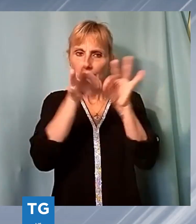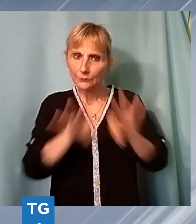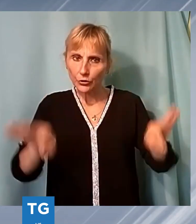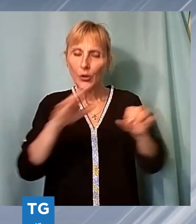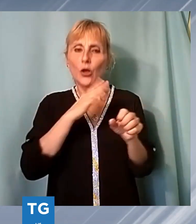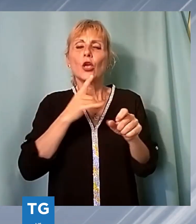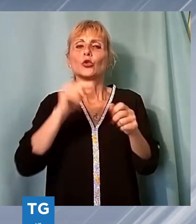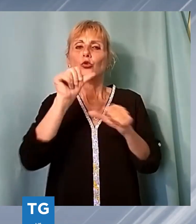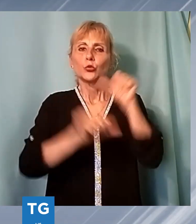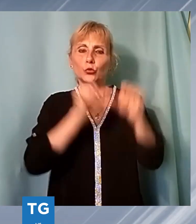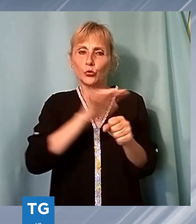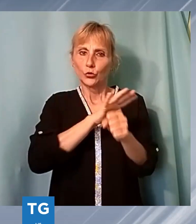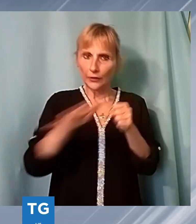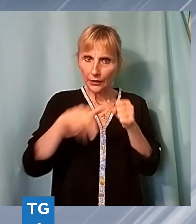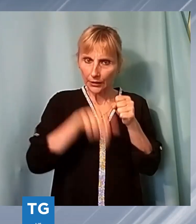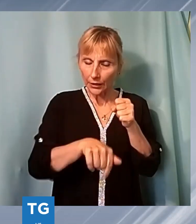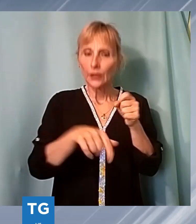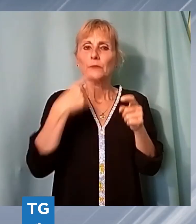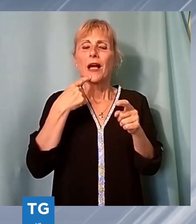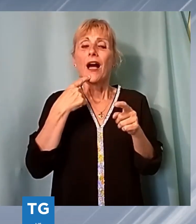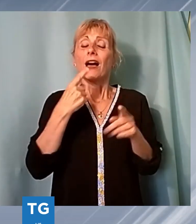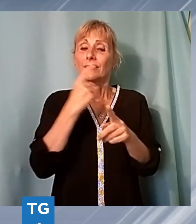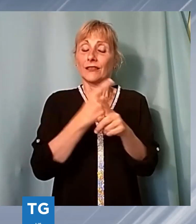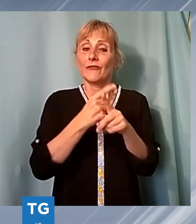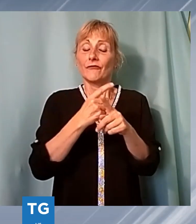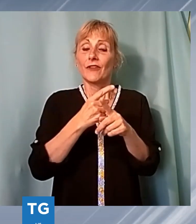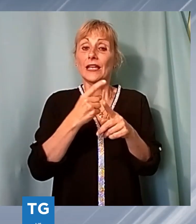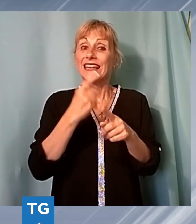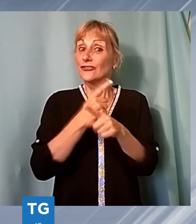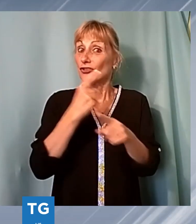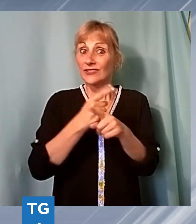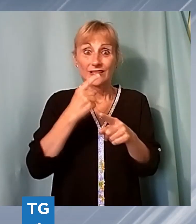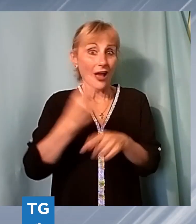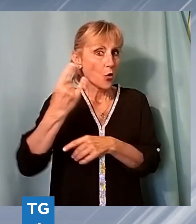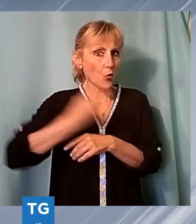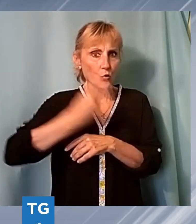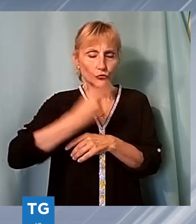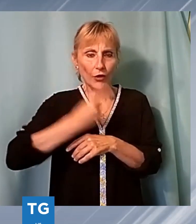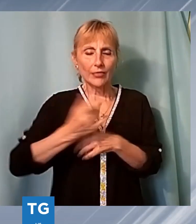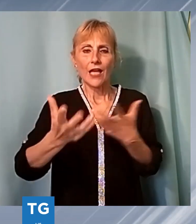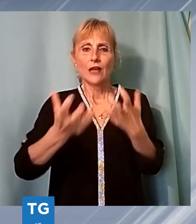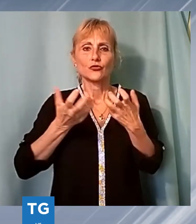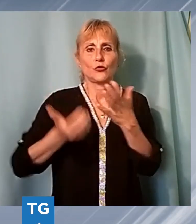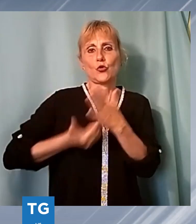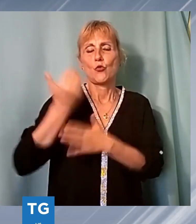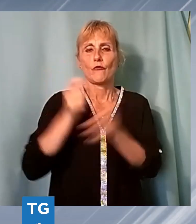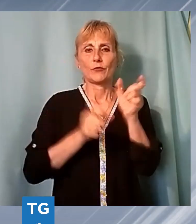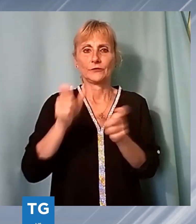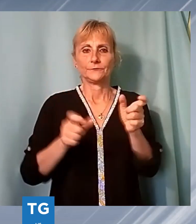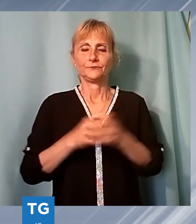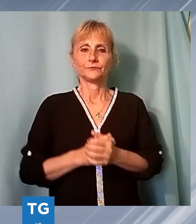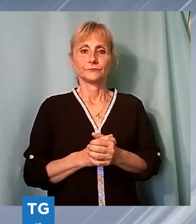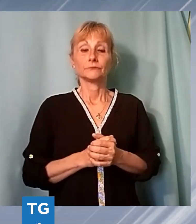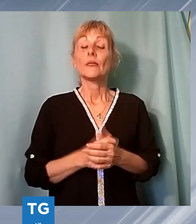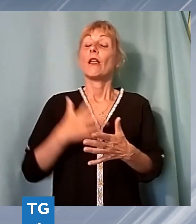però far passare in secondo piano la necessità urgentissima di assumere nuovo personale. Spero arrivino nuovi medici.